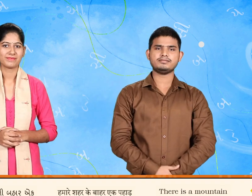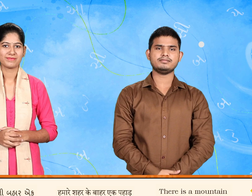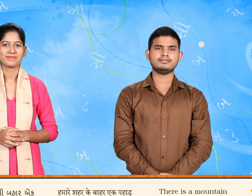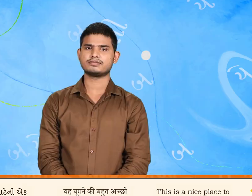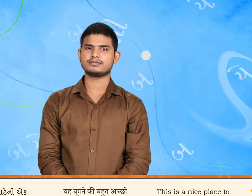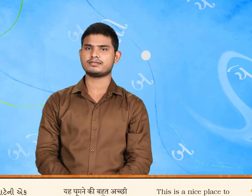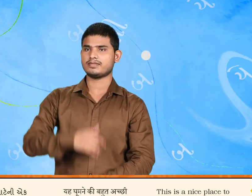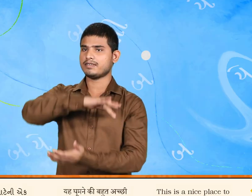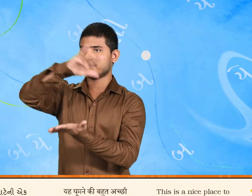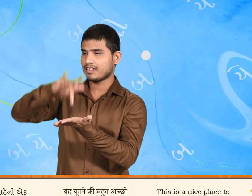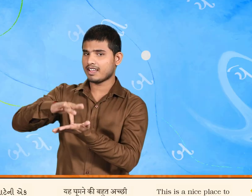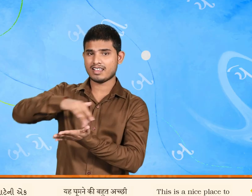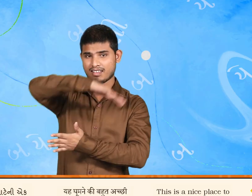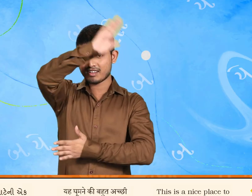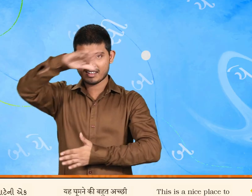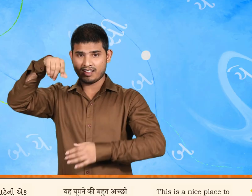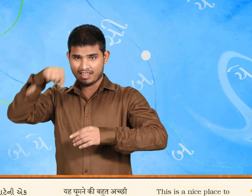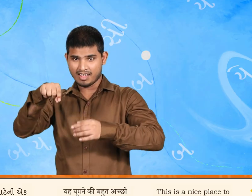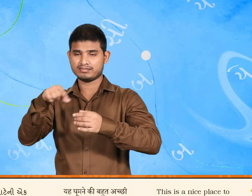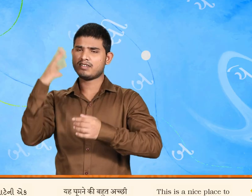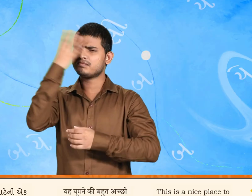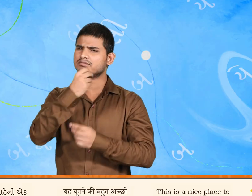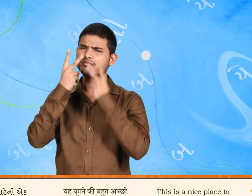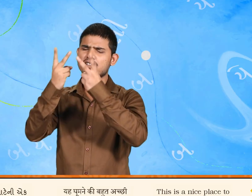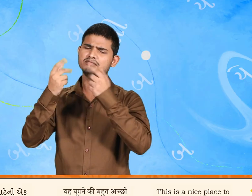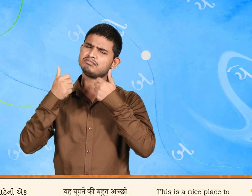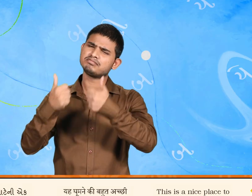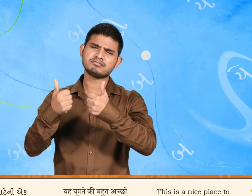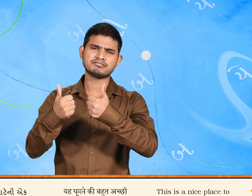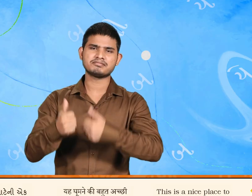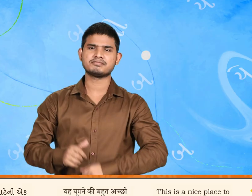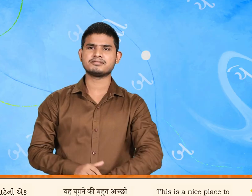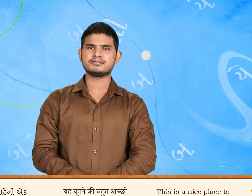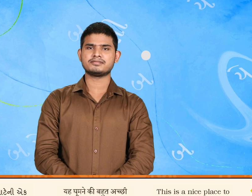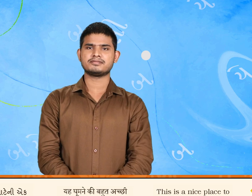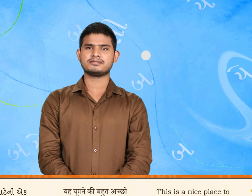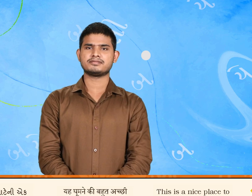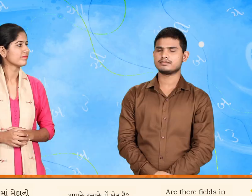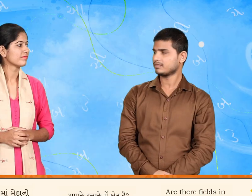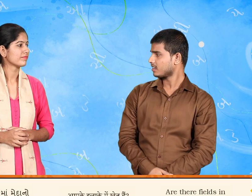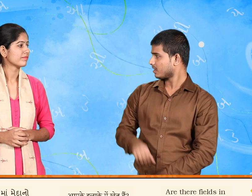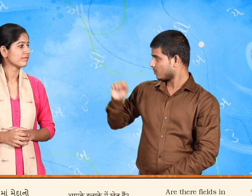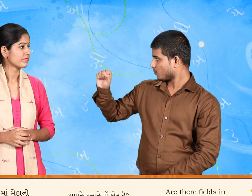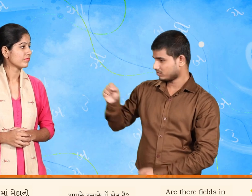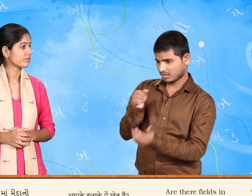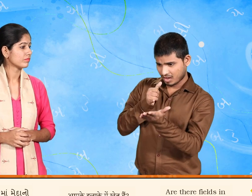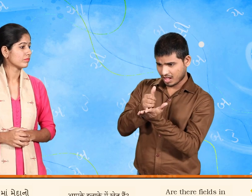એ ટહેલવા માટેની એક સરસ જગ્યા છે તમારા વિસ્તારમાં